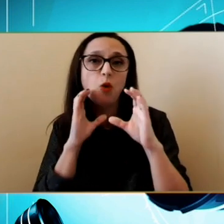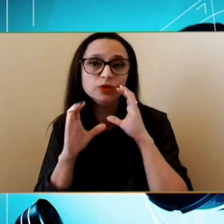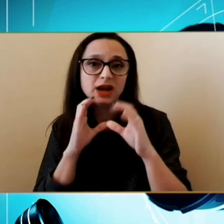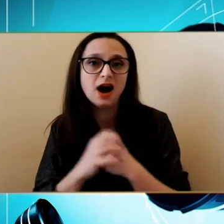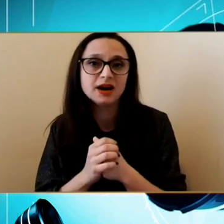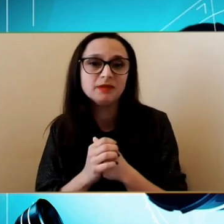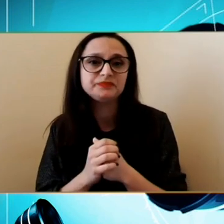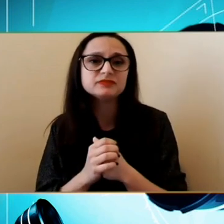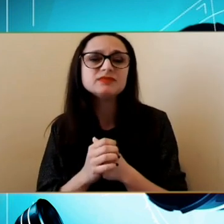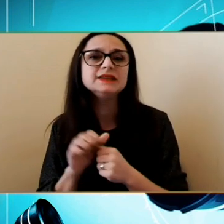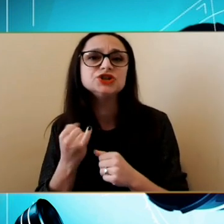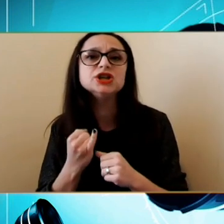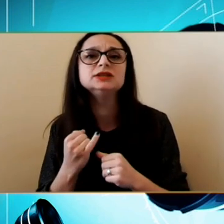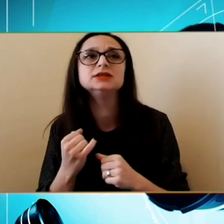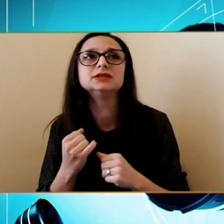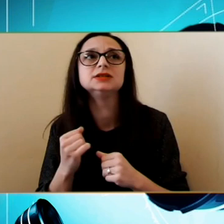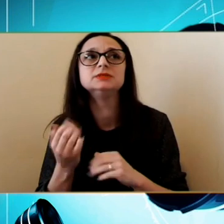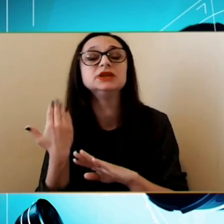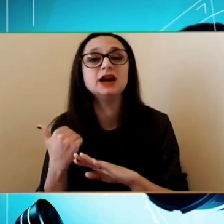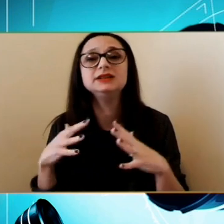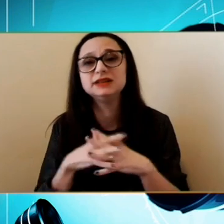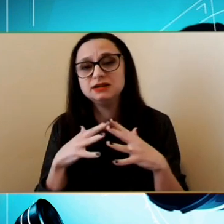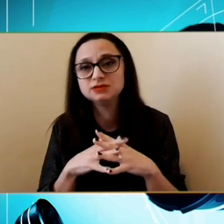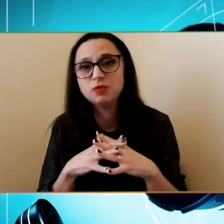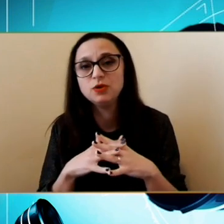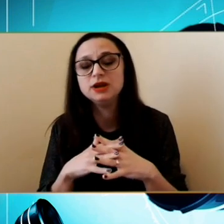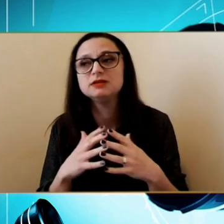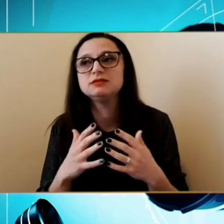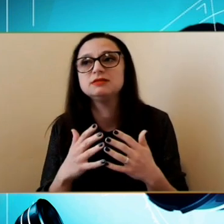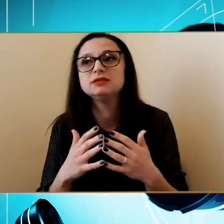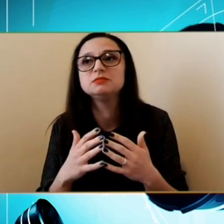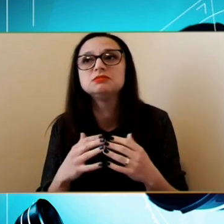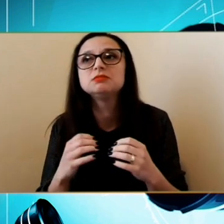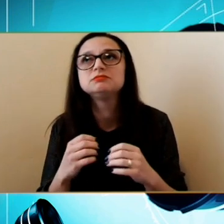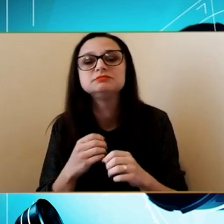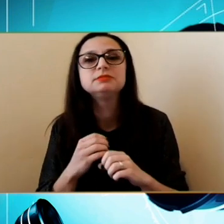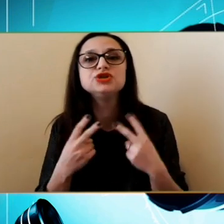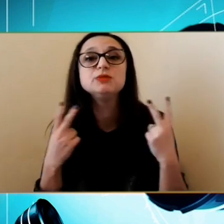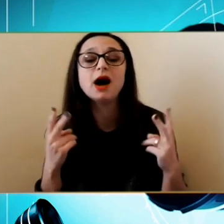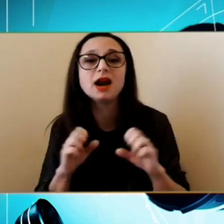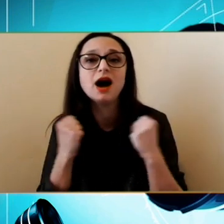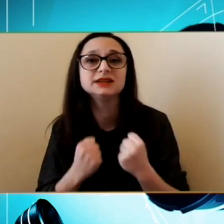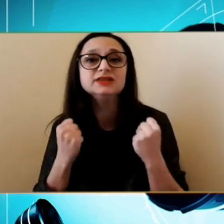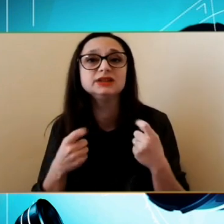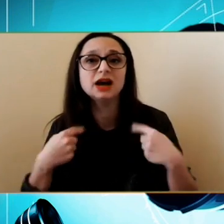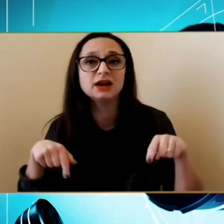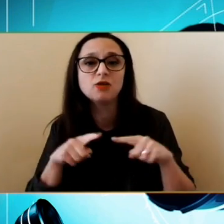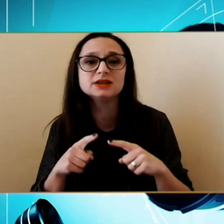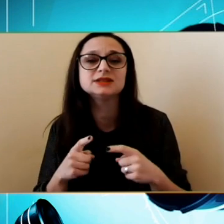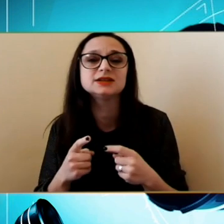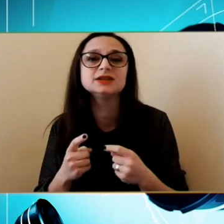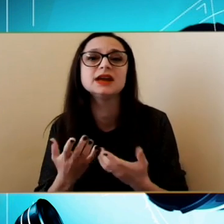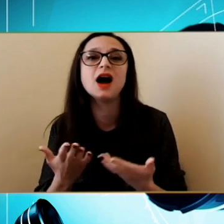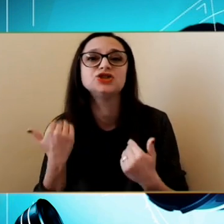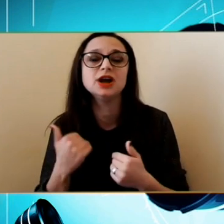Este comunicarea Deci și înainte de război Principala activitatea